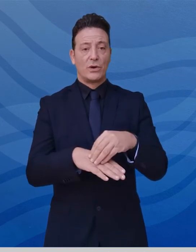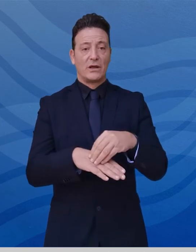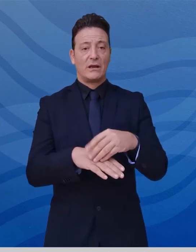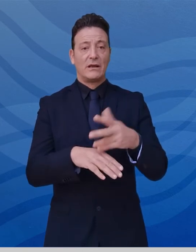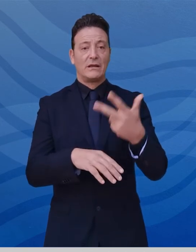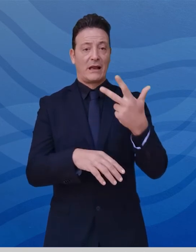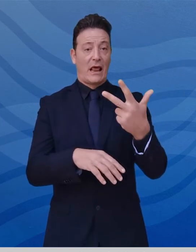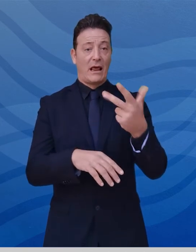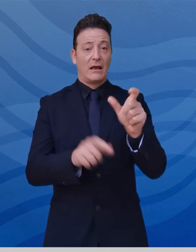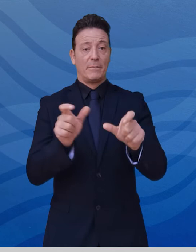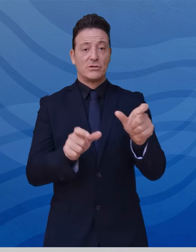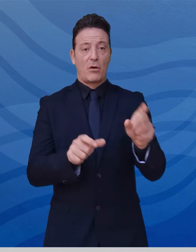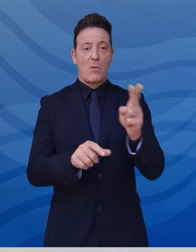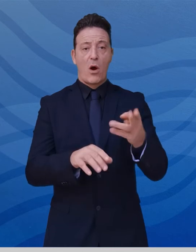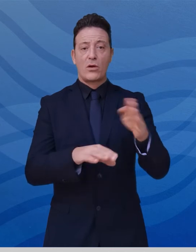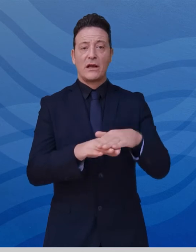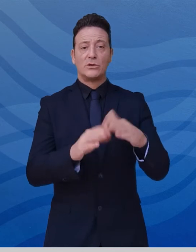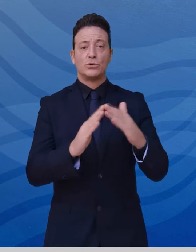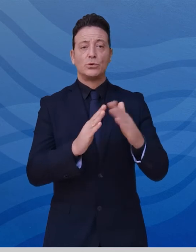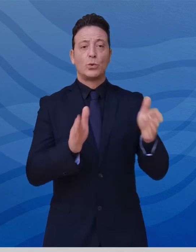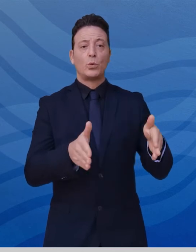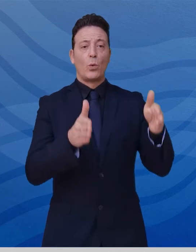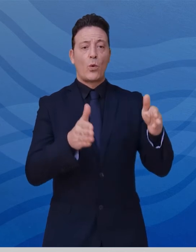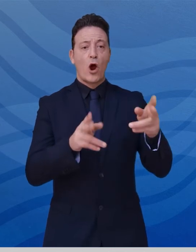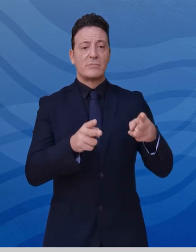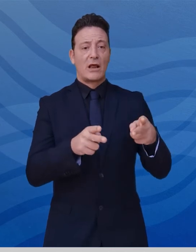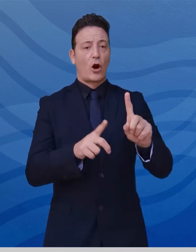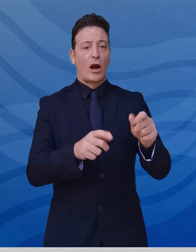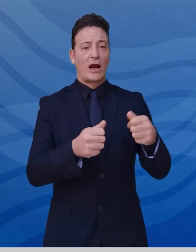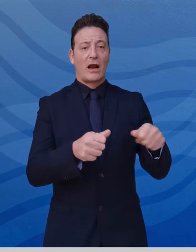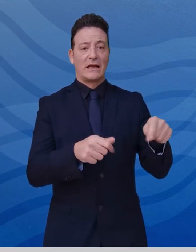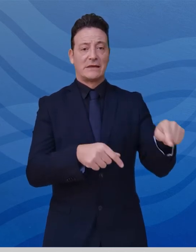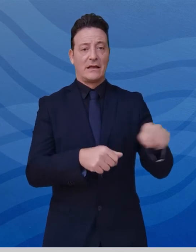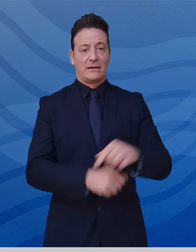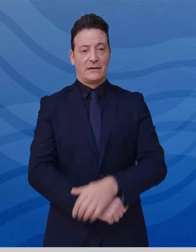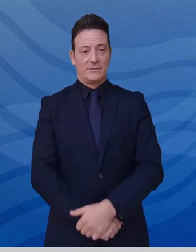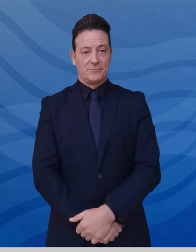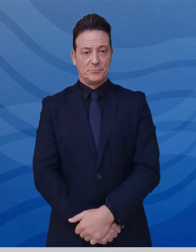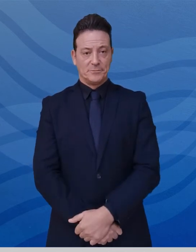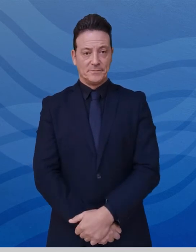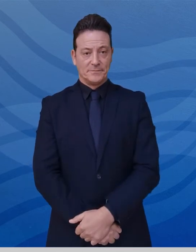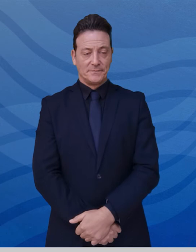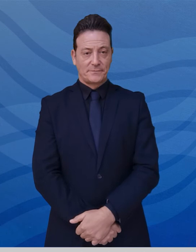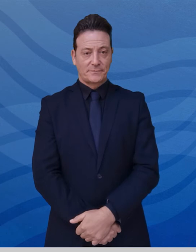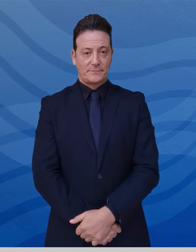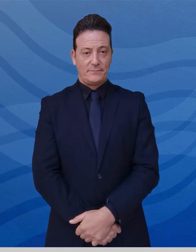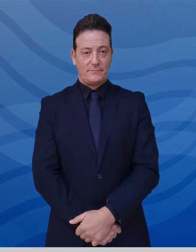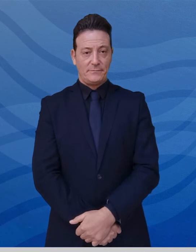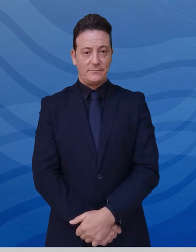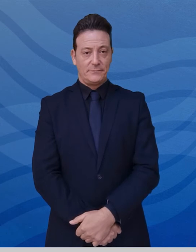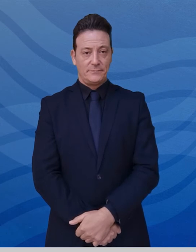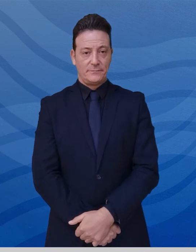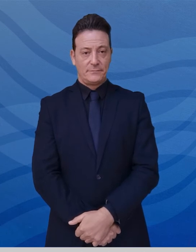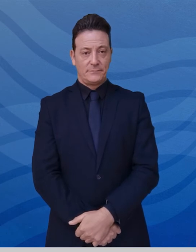deceduti in strutture ospedaliere Lucane e non residenti. Sembra